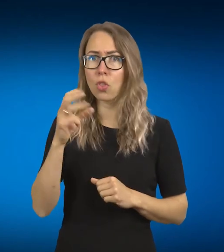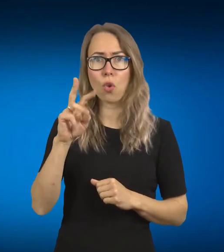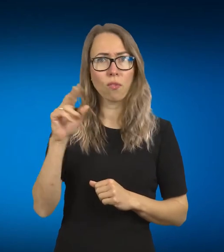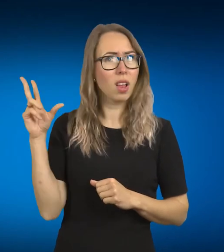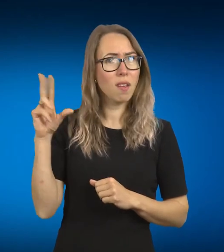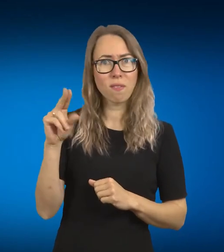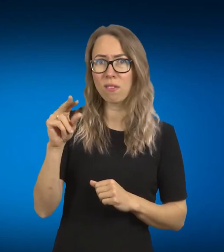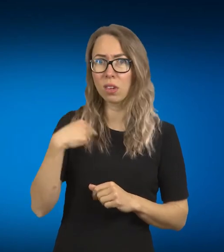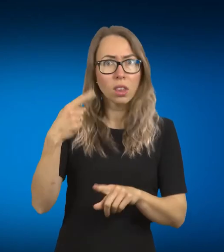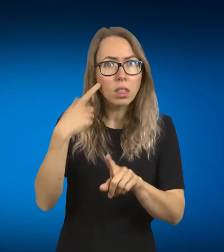Nebegirdžiu tai, Simona.